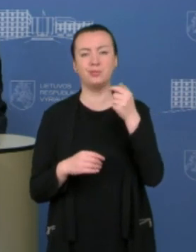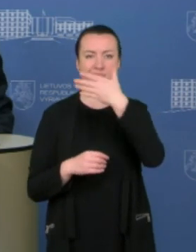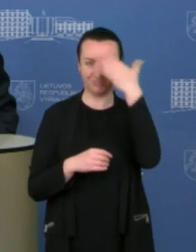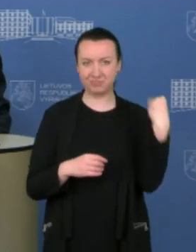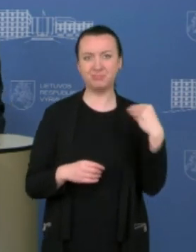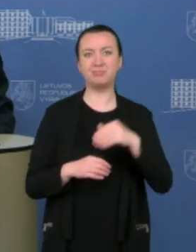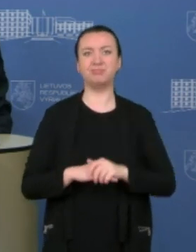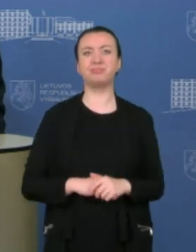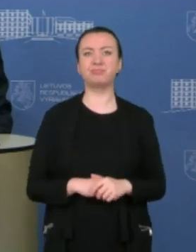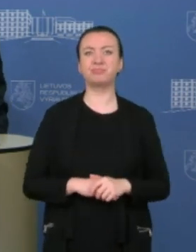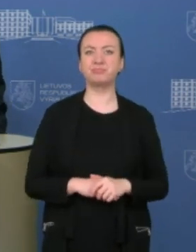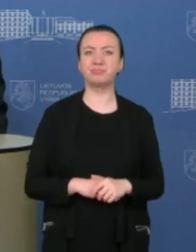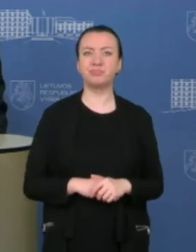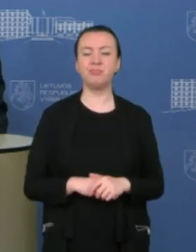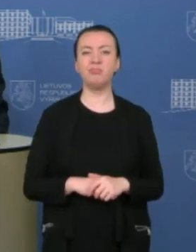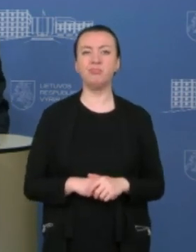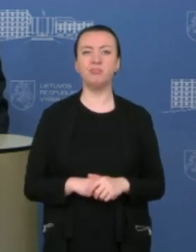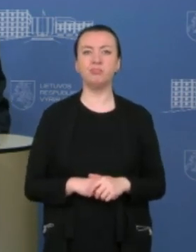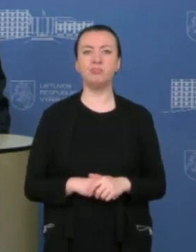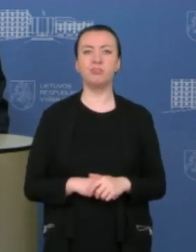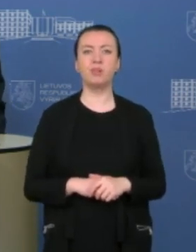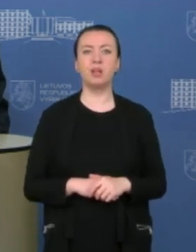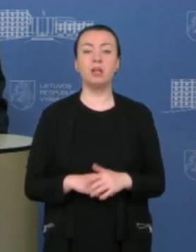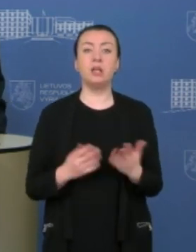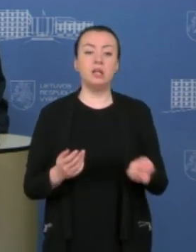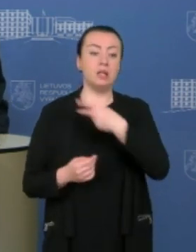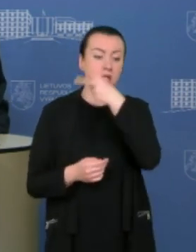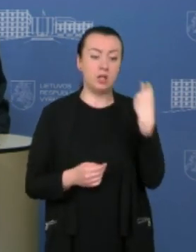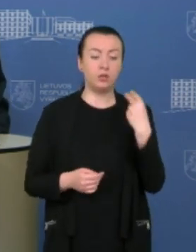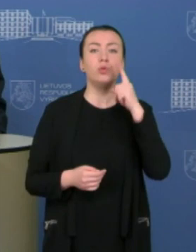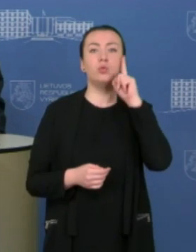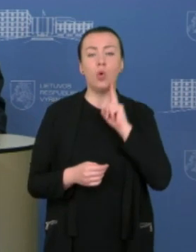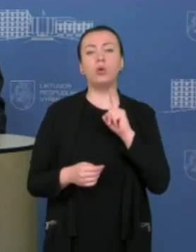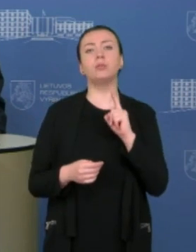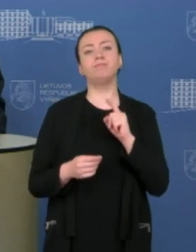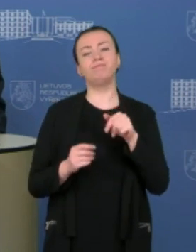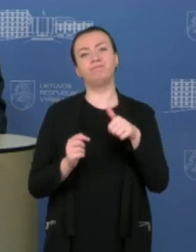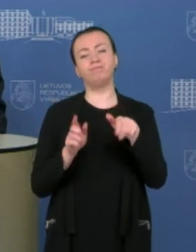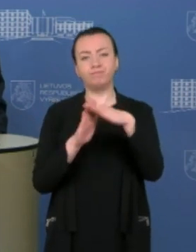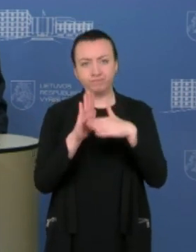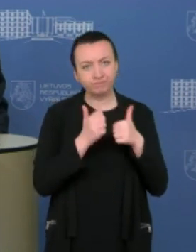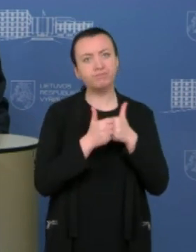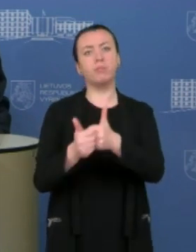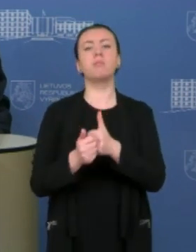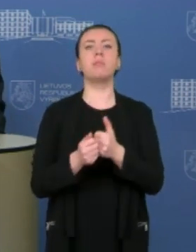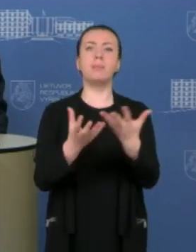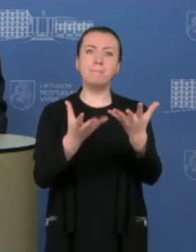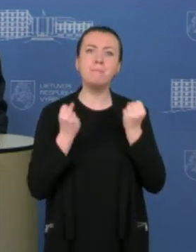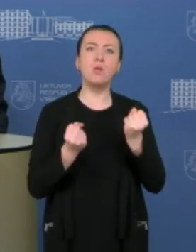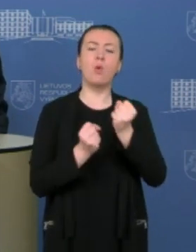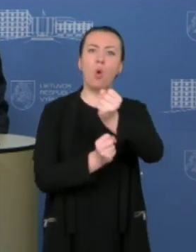komendanto valanda net nenori priimti. Mes norime laikytis nuosekliai, mes priėmėme kompleksą